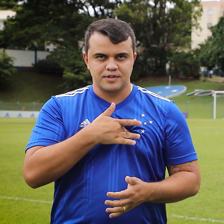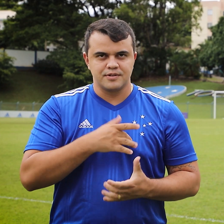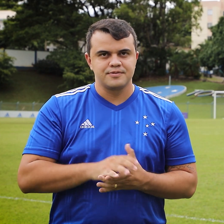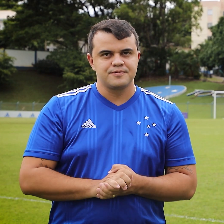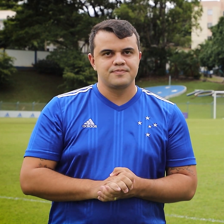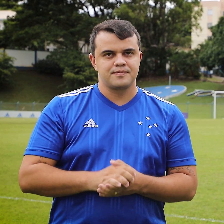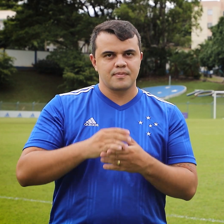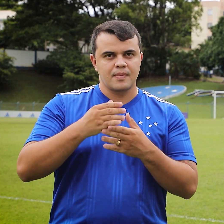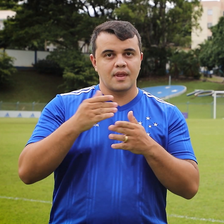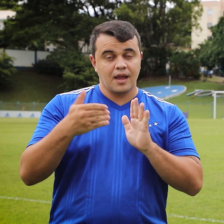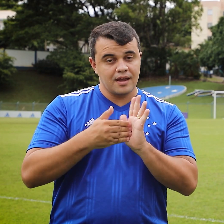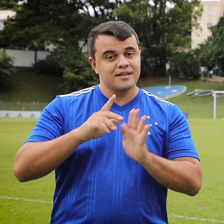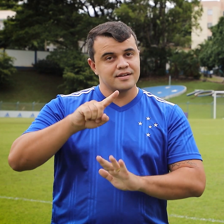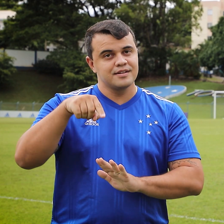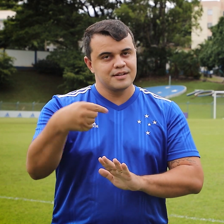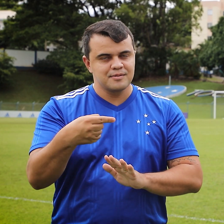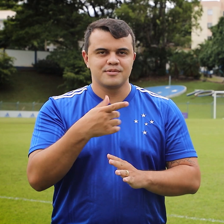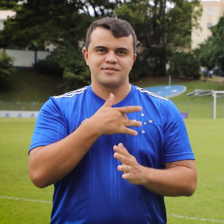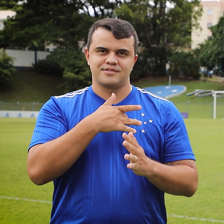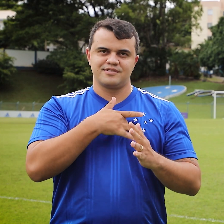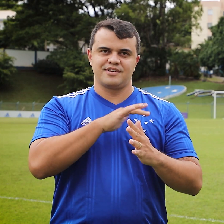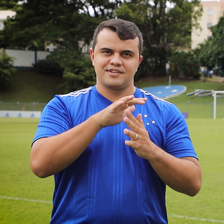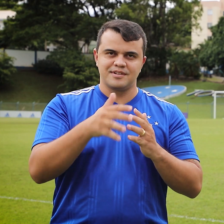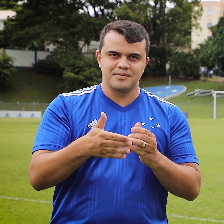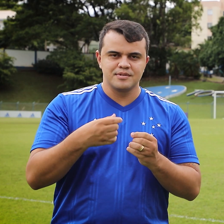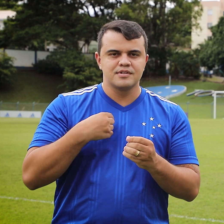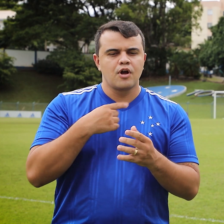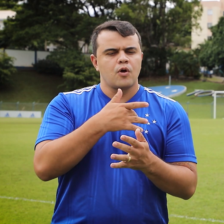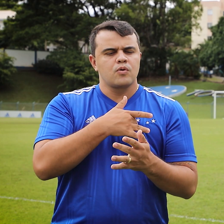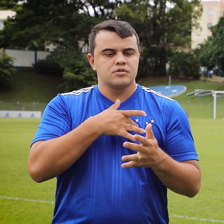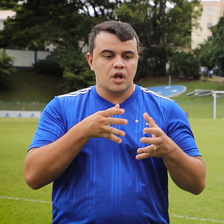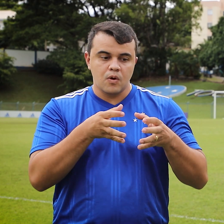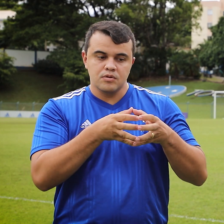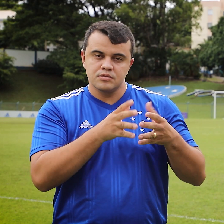Até o próximo Cruzeiro em Libras, Cruzeiro em time de todos. Obrigado.